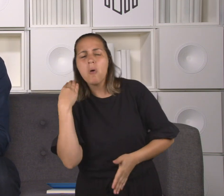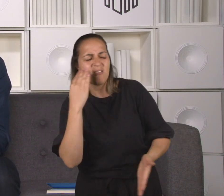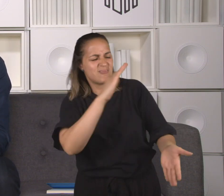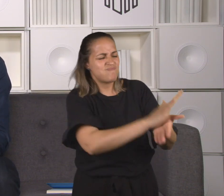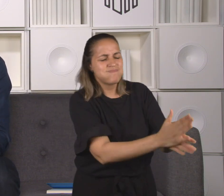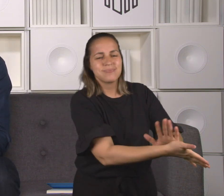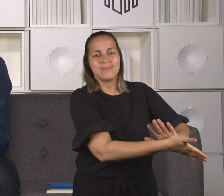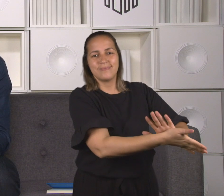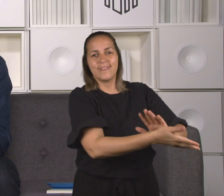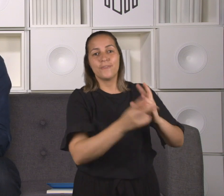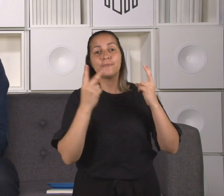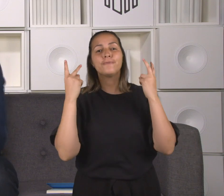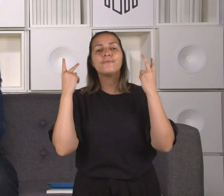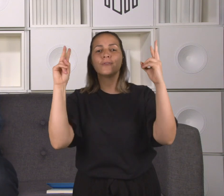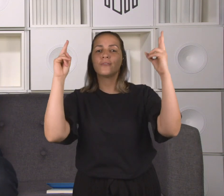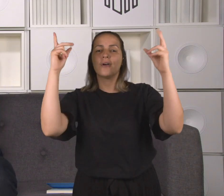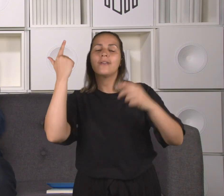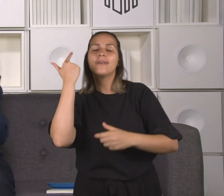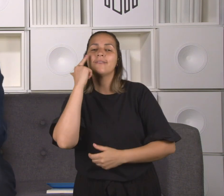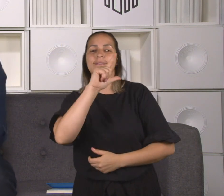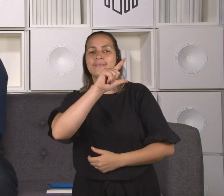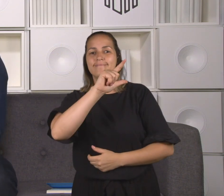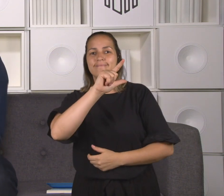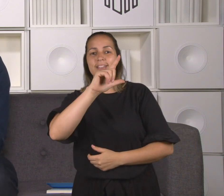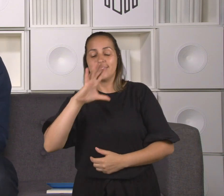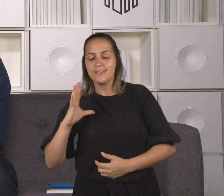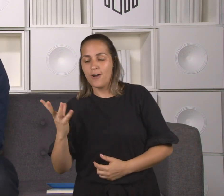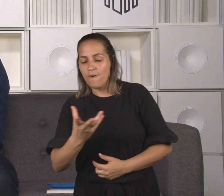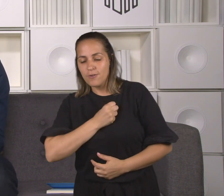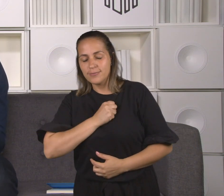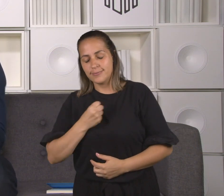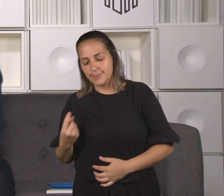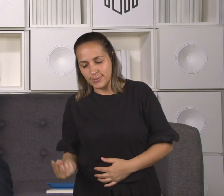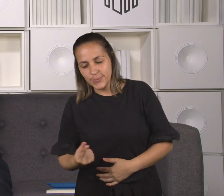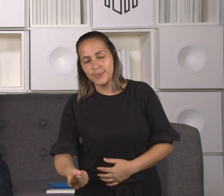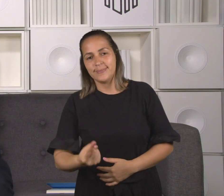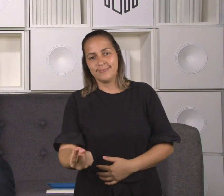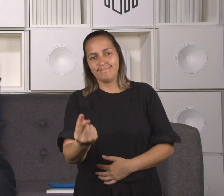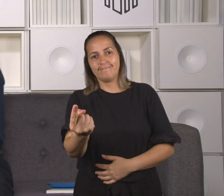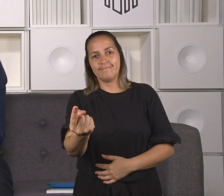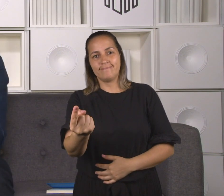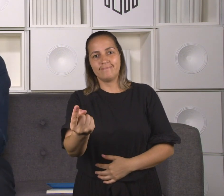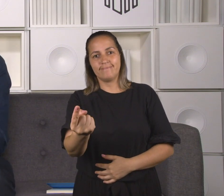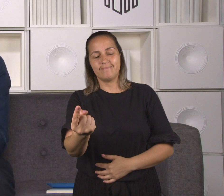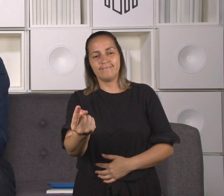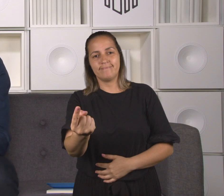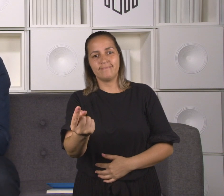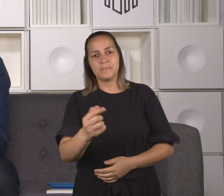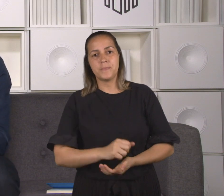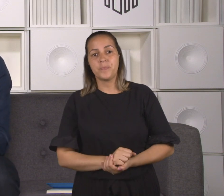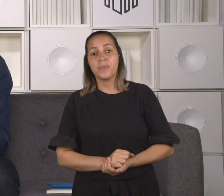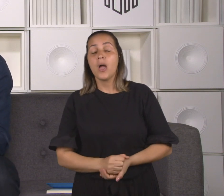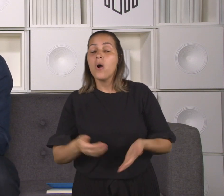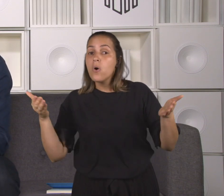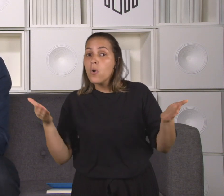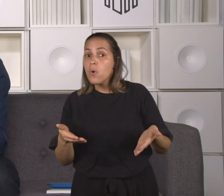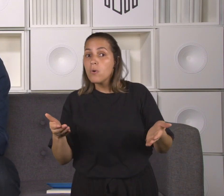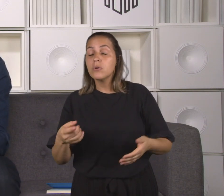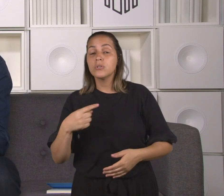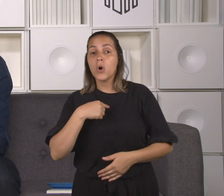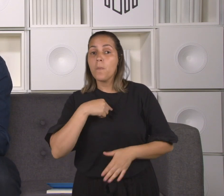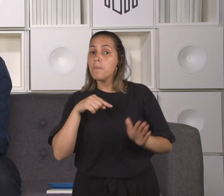poder da ressurreição. A minha pergunta para você, ou as minhas perguntas para você, hoje são bem